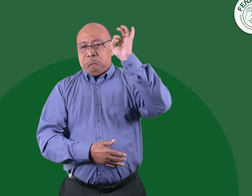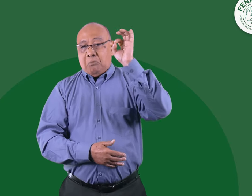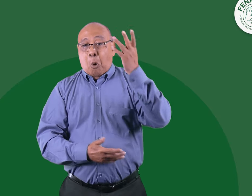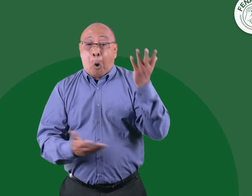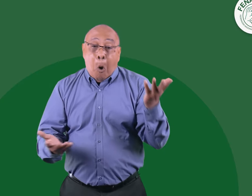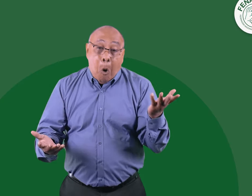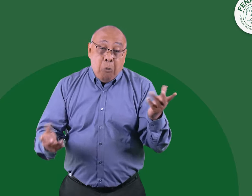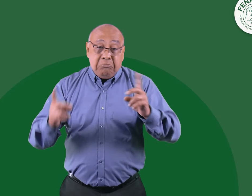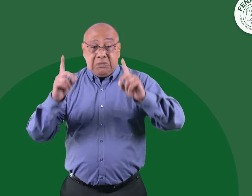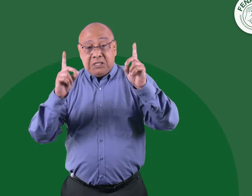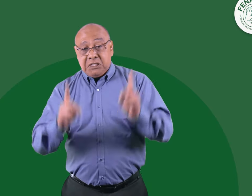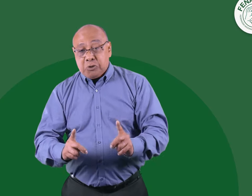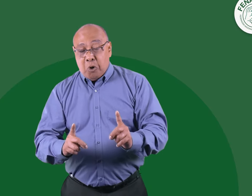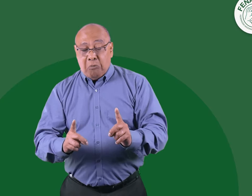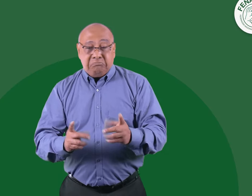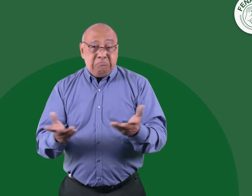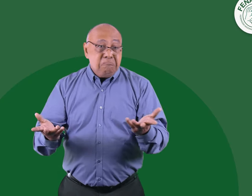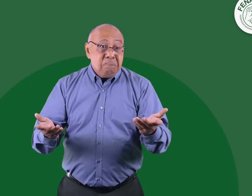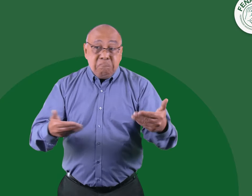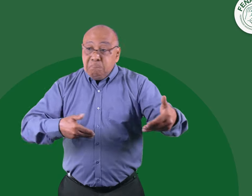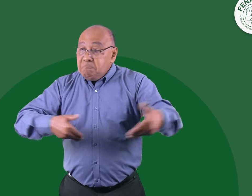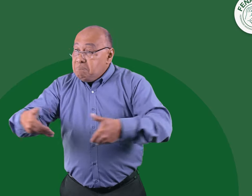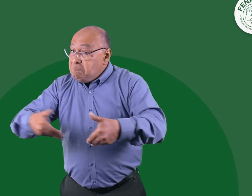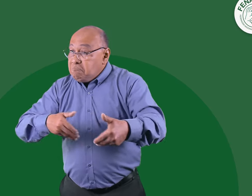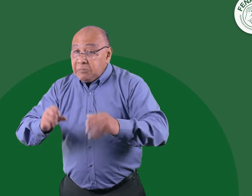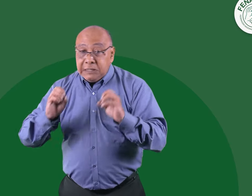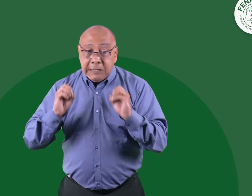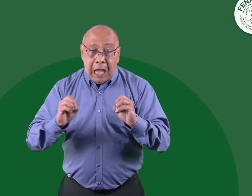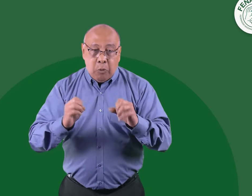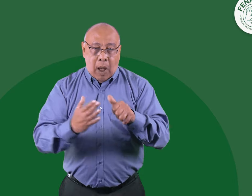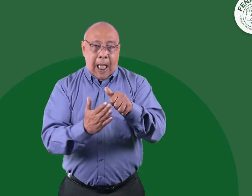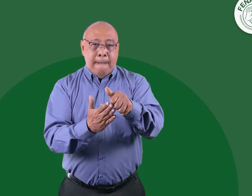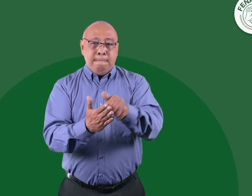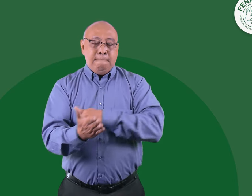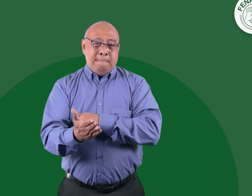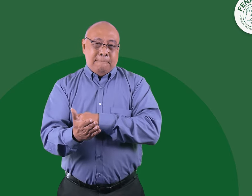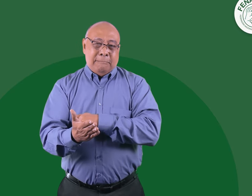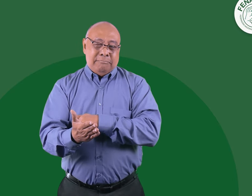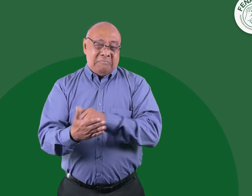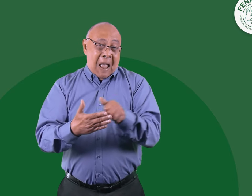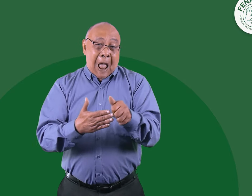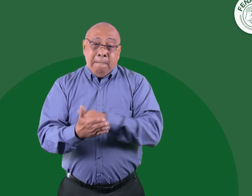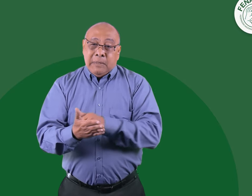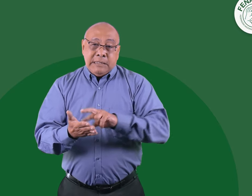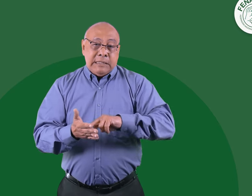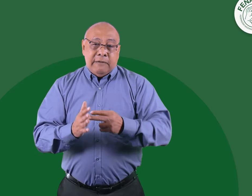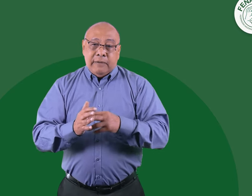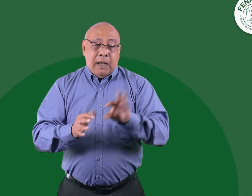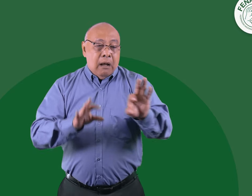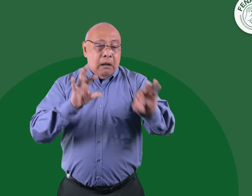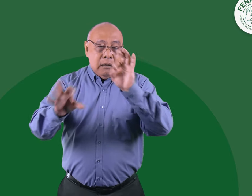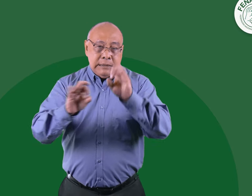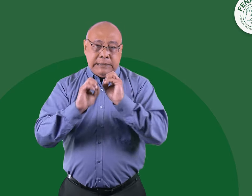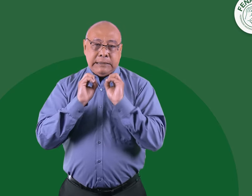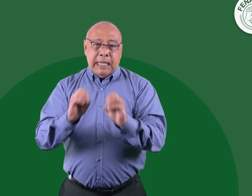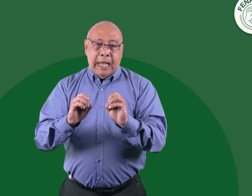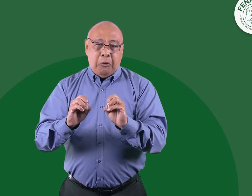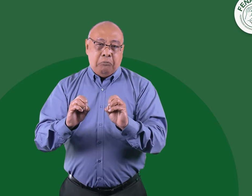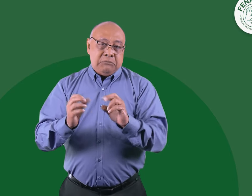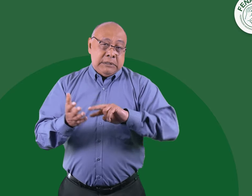o en caso contrario, si no recibió ofertas, declare desierto el proceso, lo cual significa que ninguna entidad es